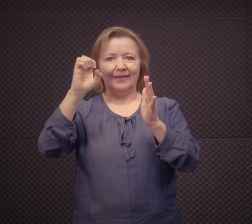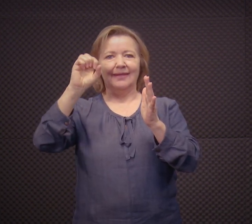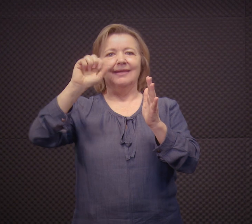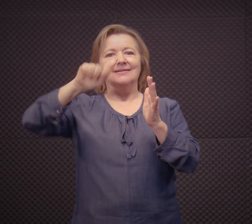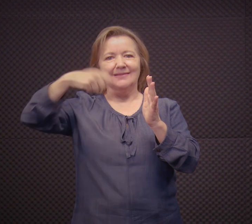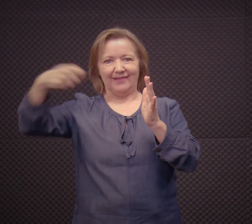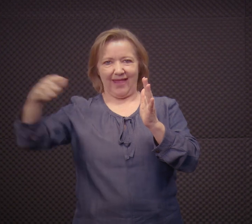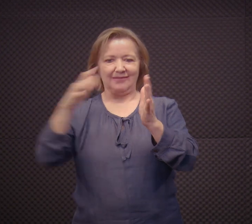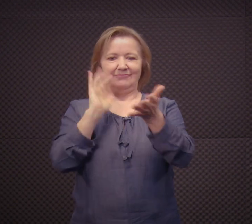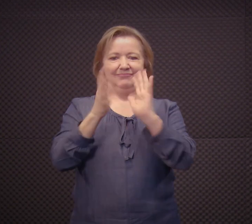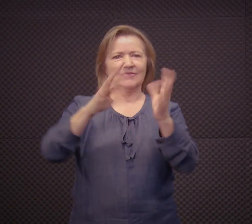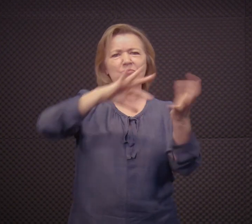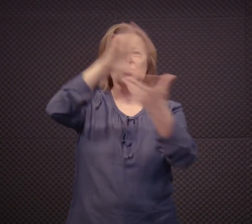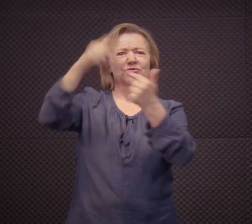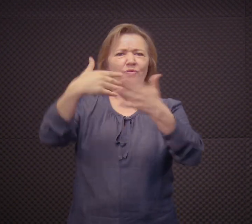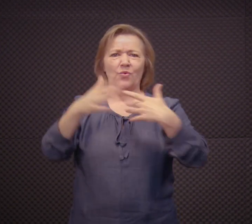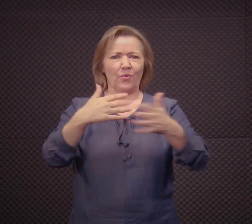É língua de sinais, né?